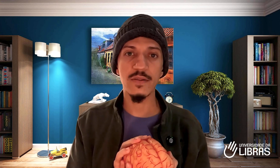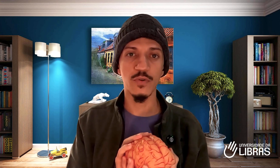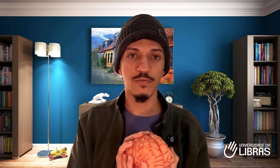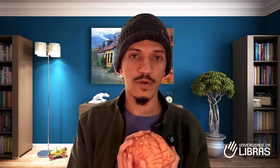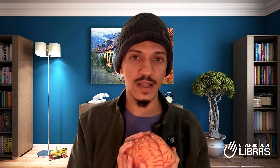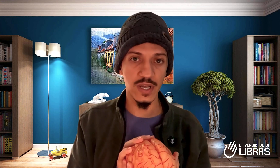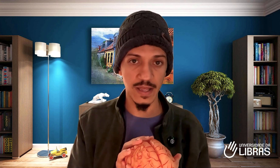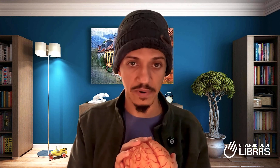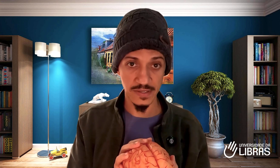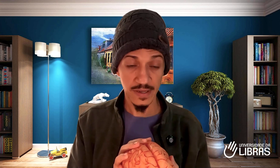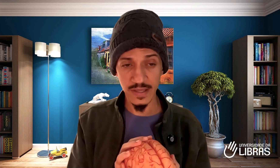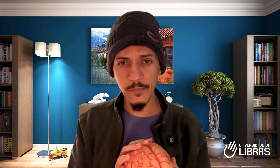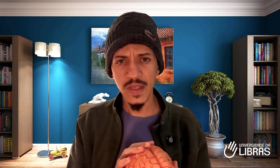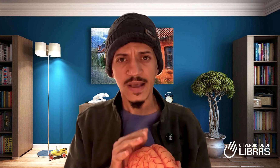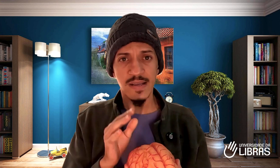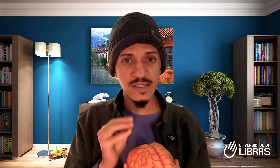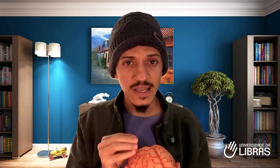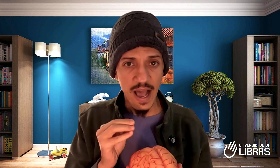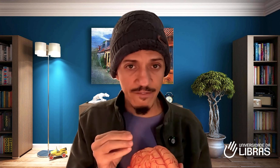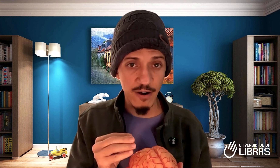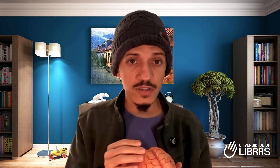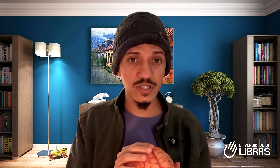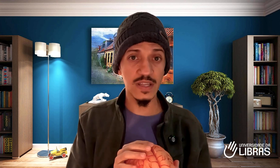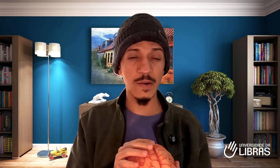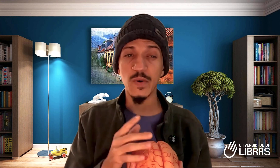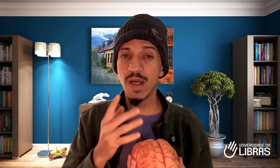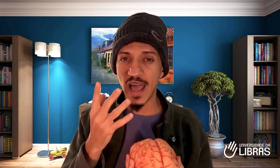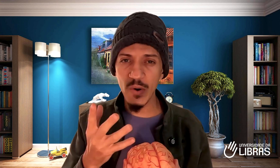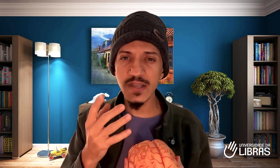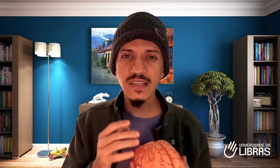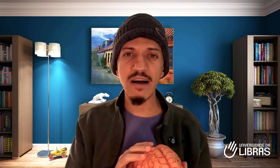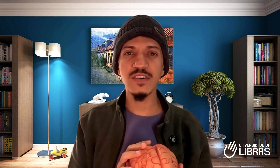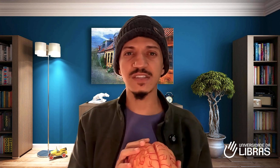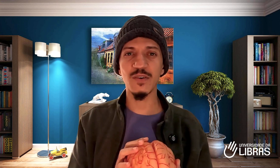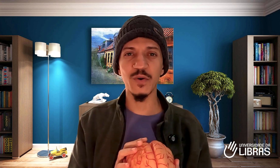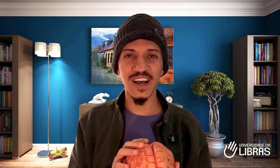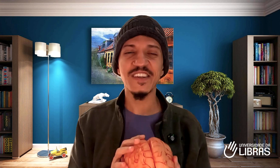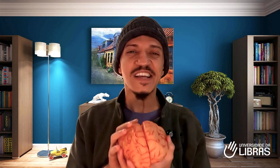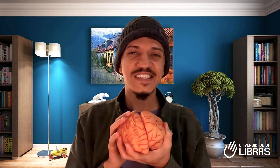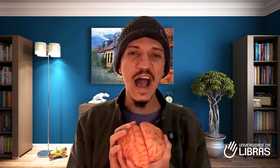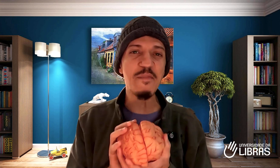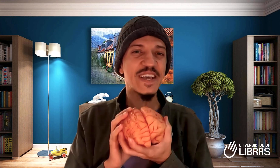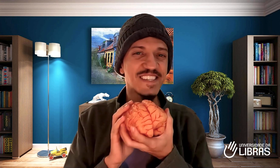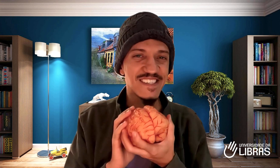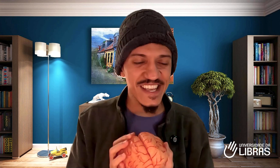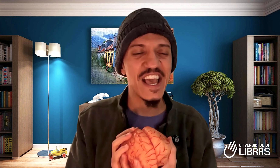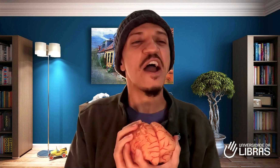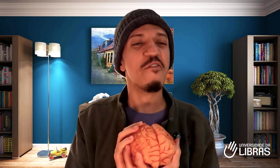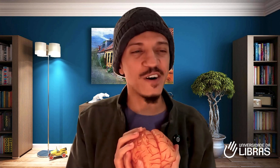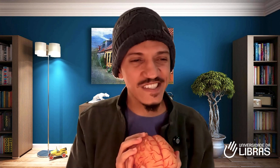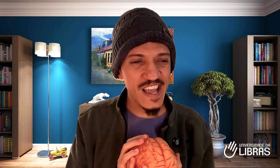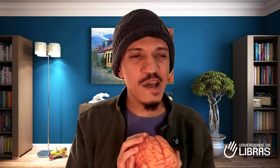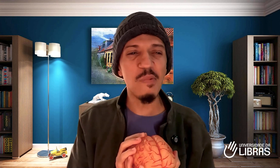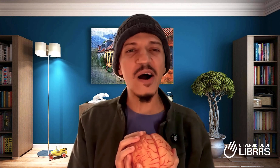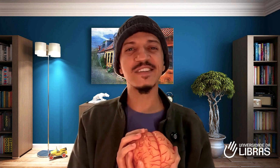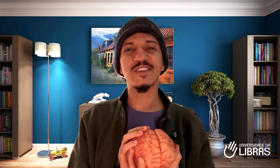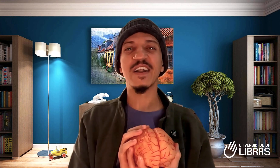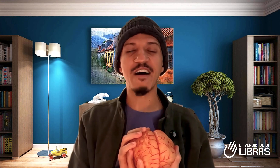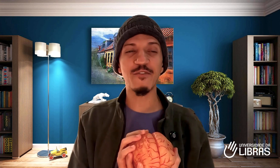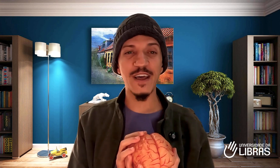Fluente em Libras. Então, se a falta de tempo é o que estava te segurando, saiba que sim, você pode se tornar fluente